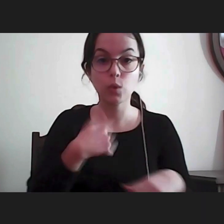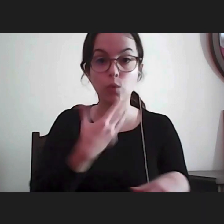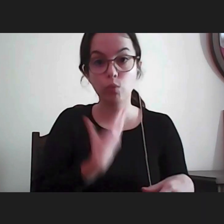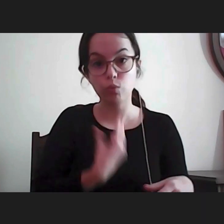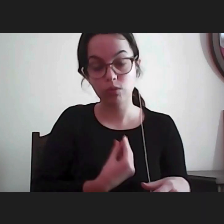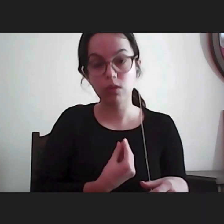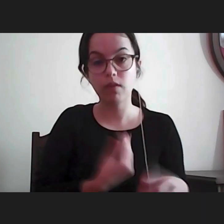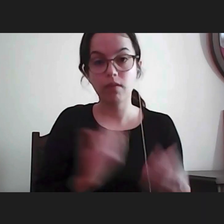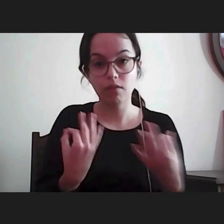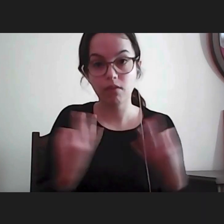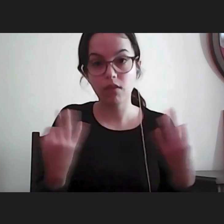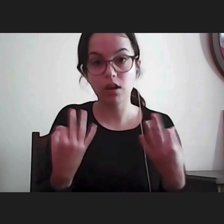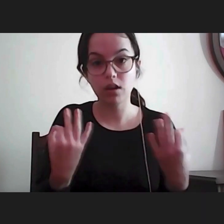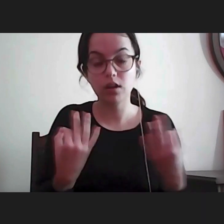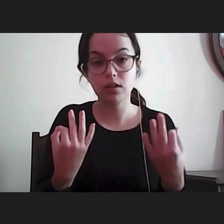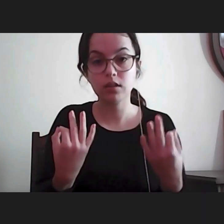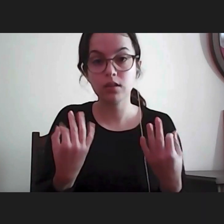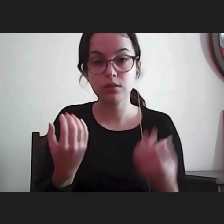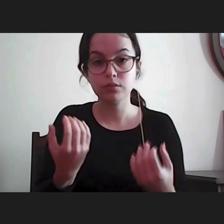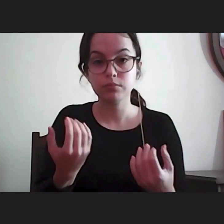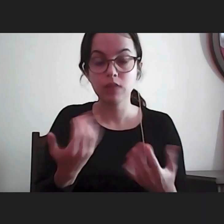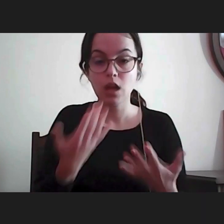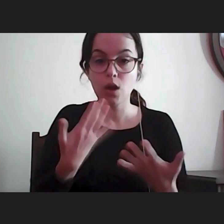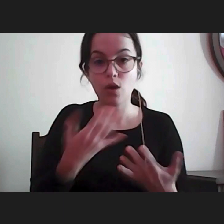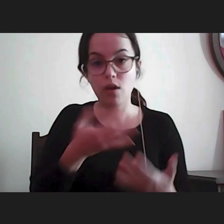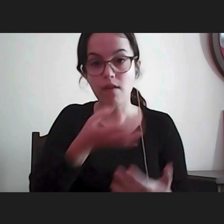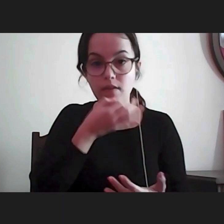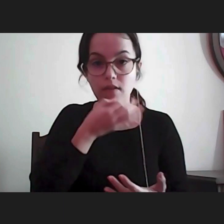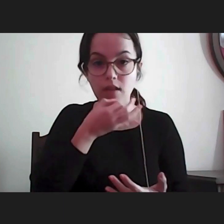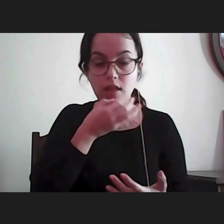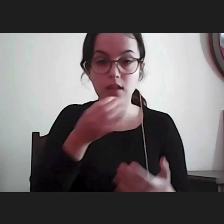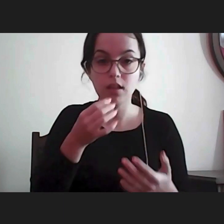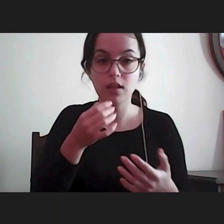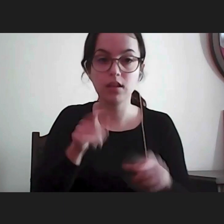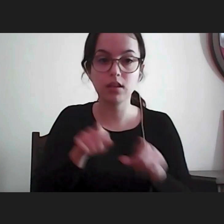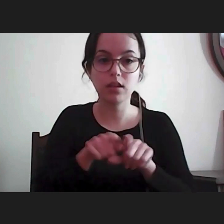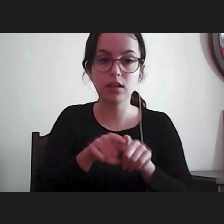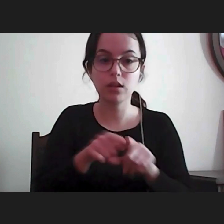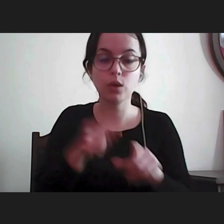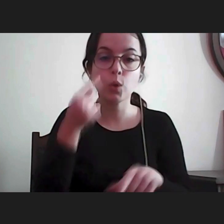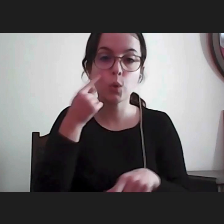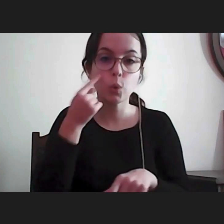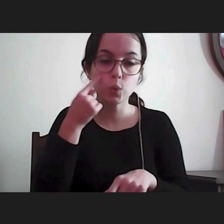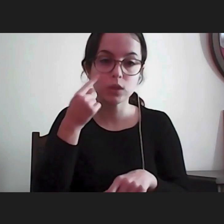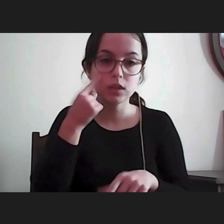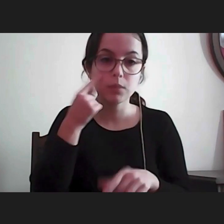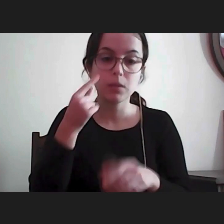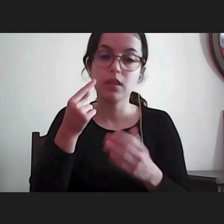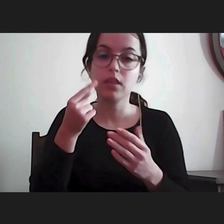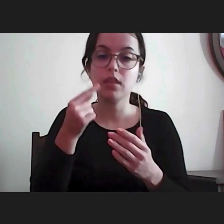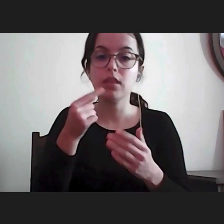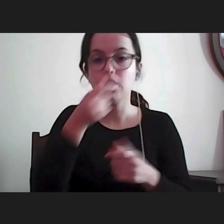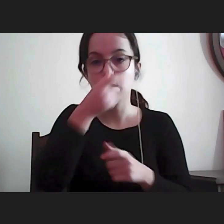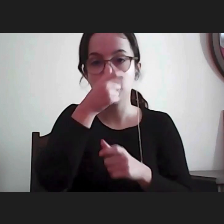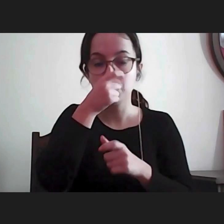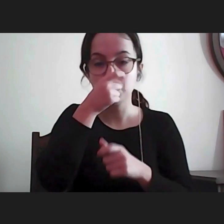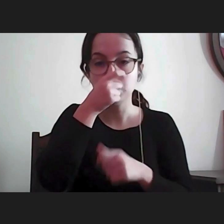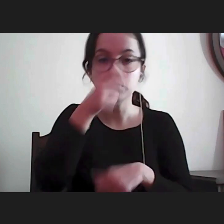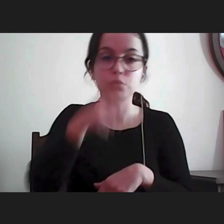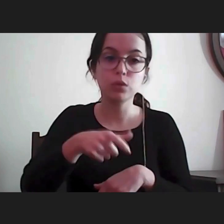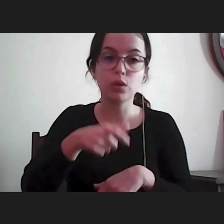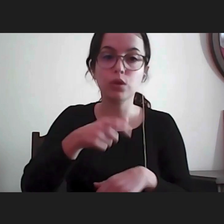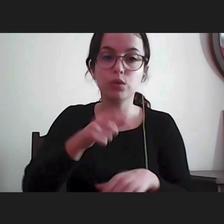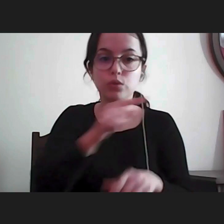trazer tem que ver com o reconhecimento da personalidade jurídica está no artigo 6º da declaração universal